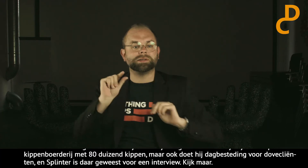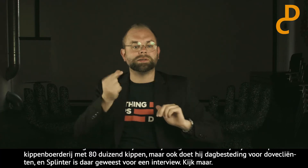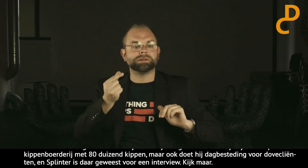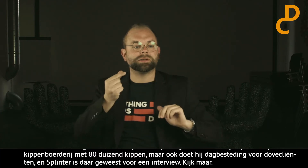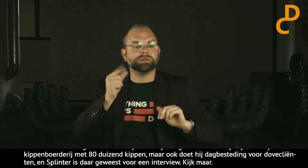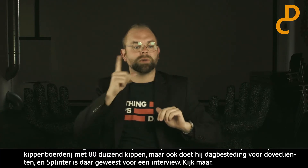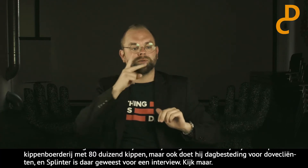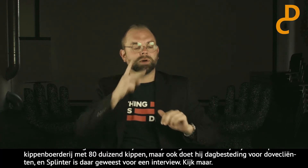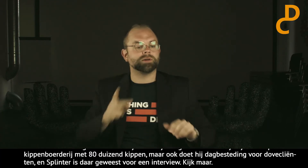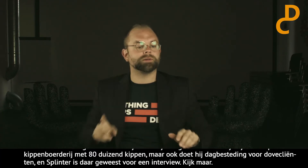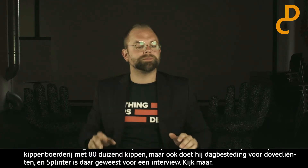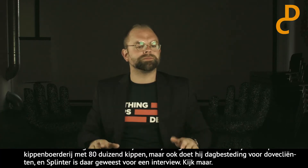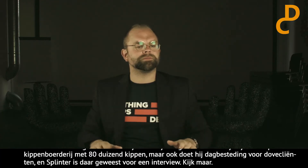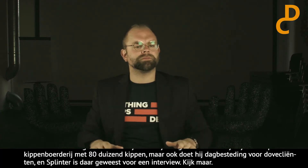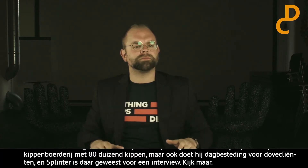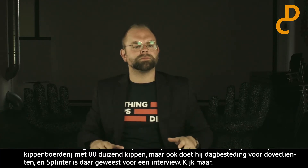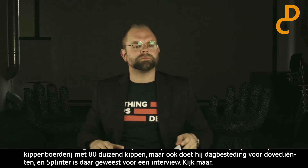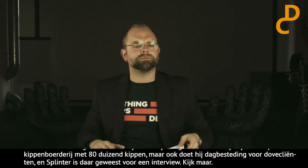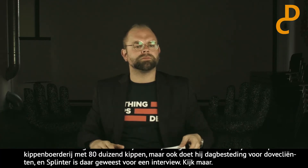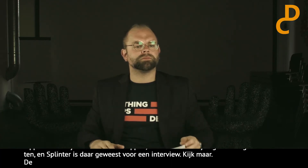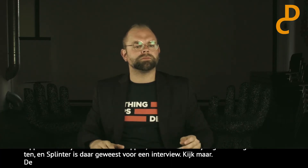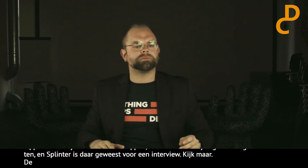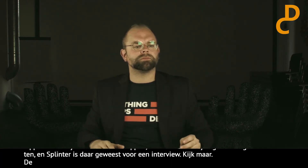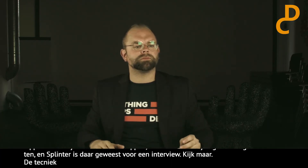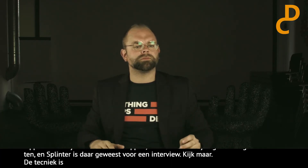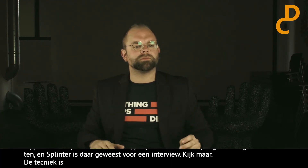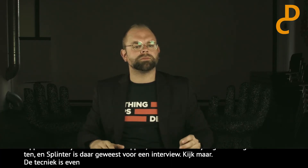Even kijken. De techniek is even nog bezig. Dus daar moeten we even naar kijken.